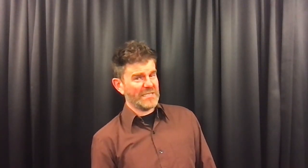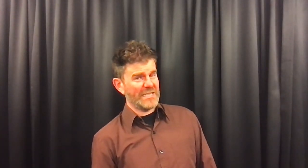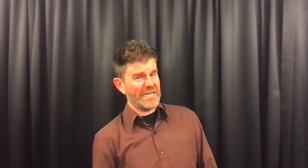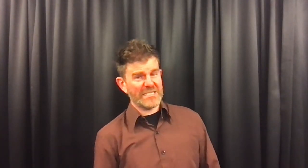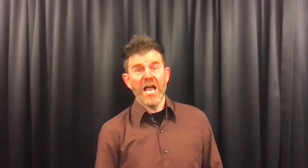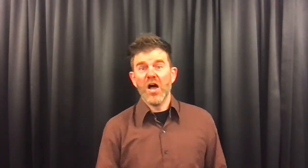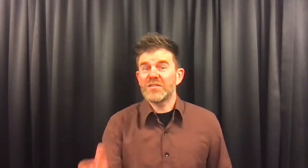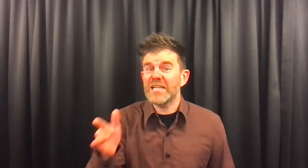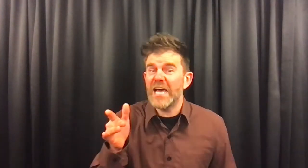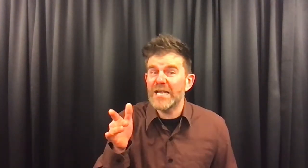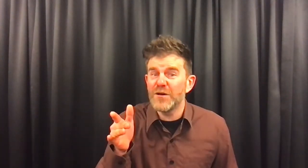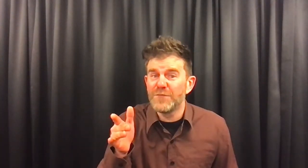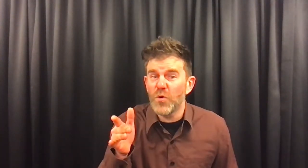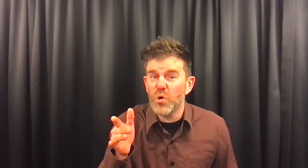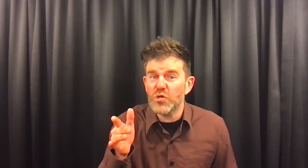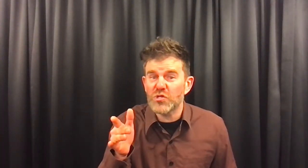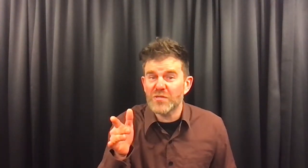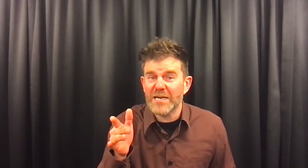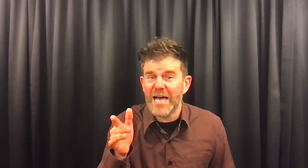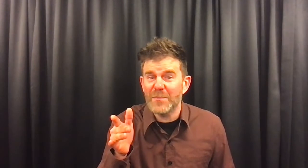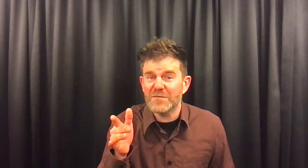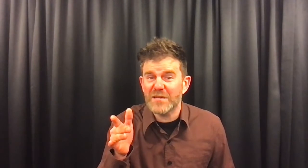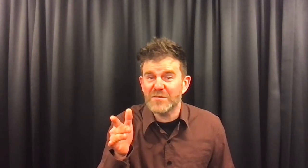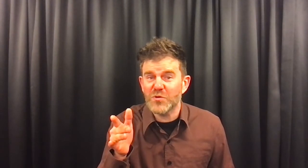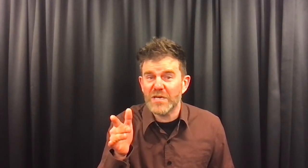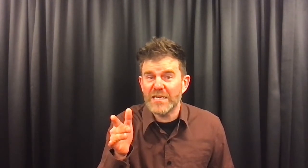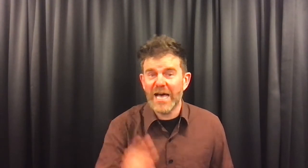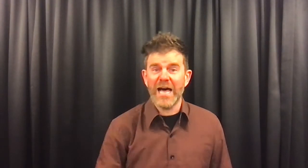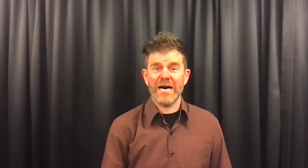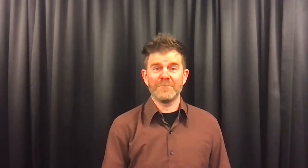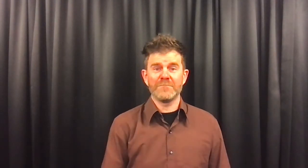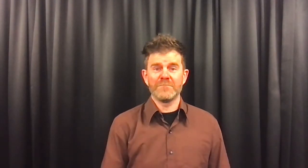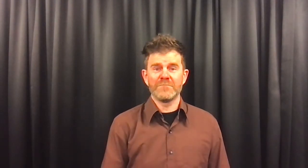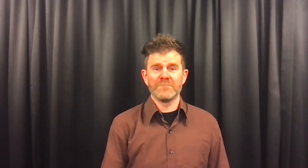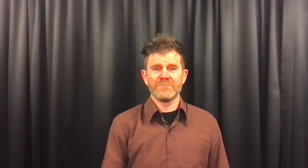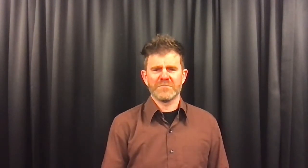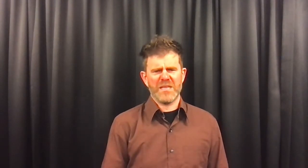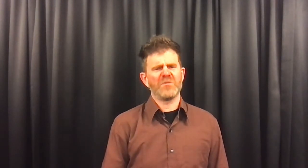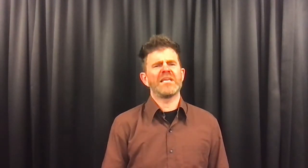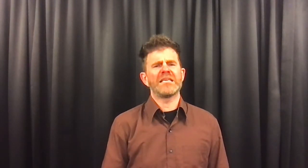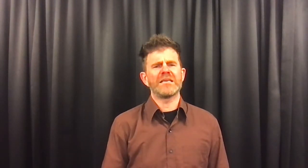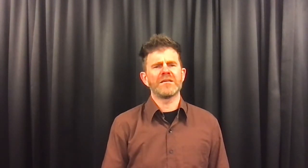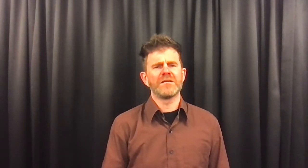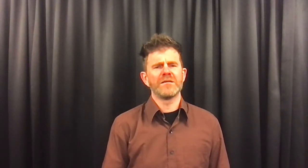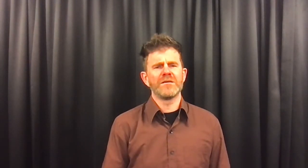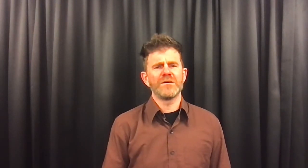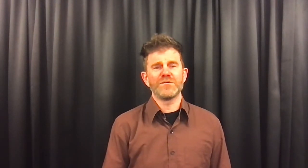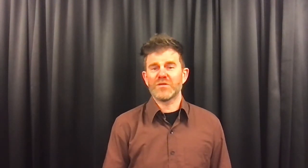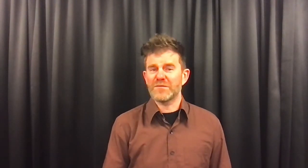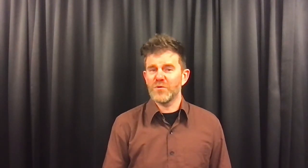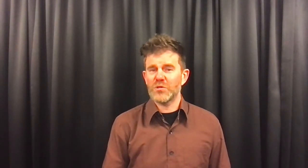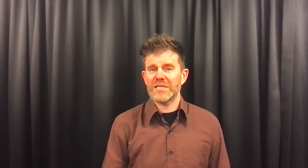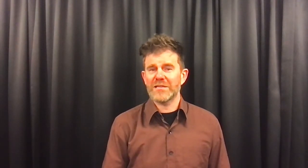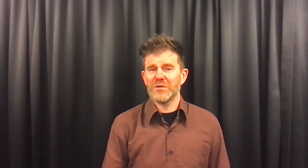niks. Het kleine vogeltje zonder naam heeft zelfs nog geen naam. En wat denk je? Vond dat vogeltje dat leuk?